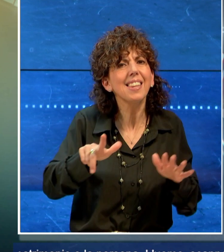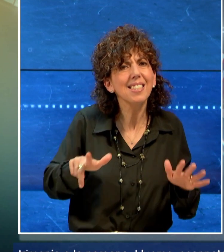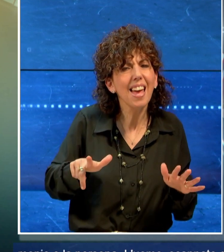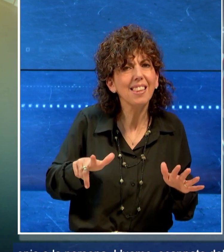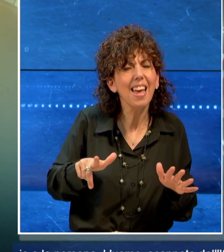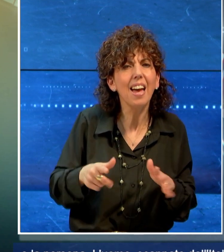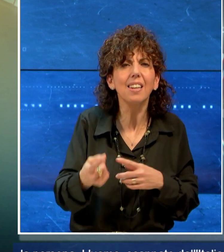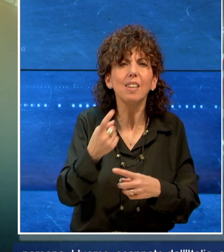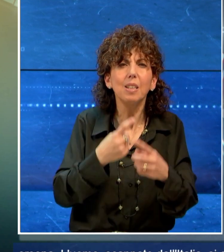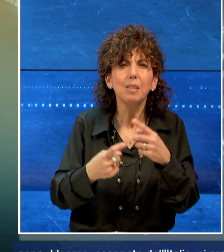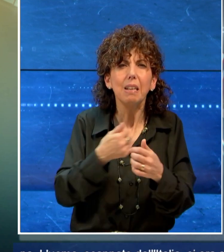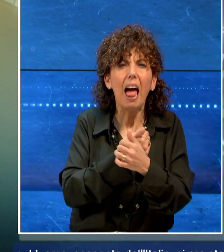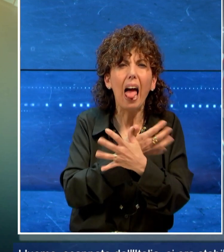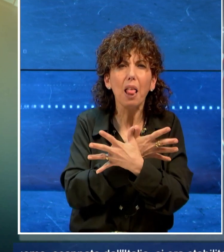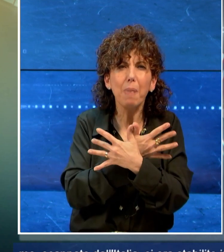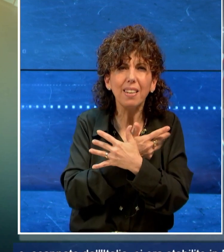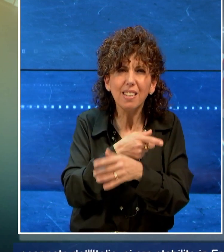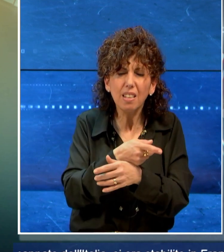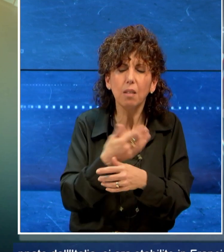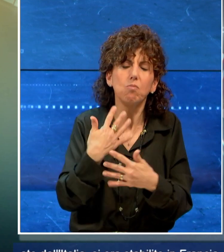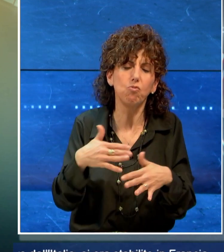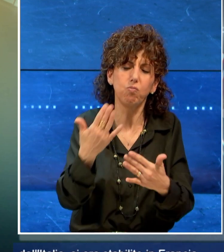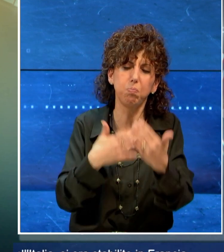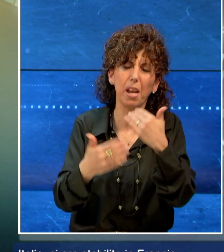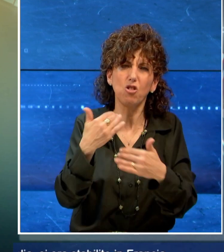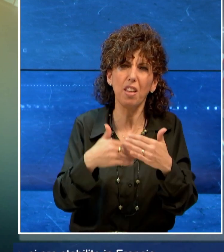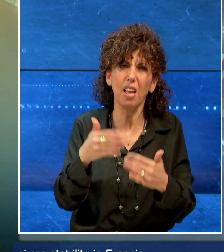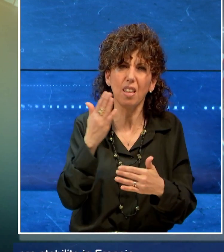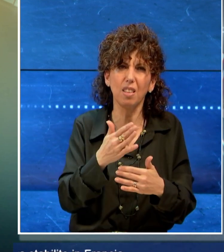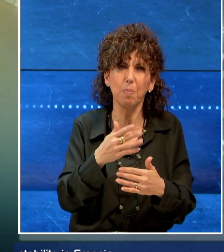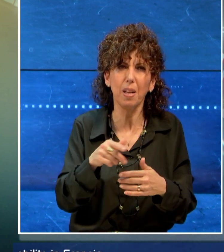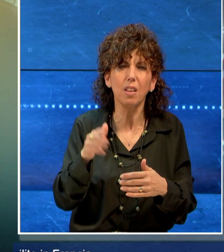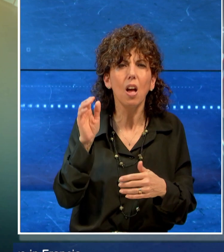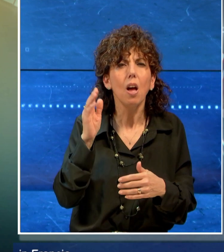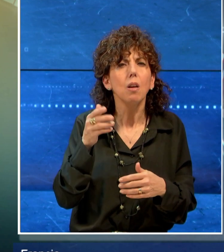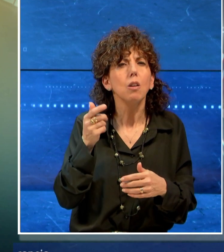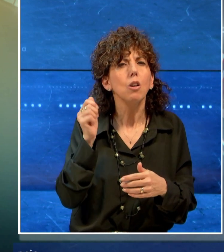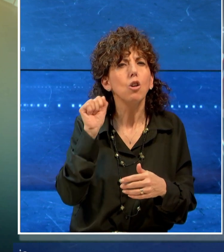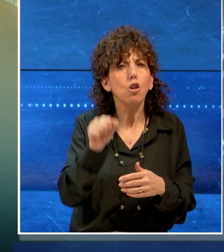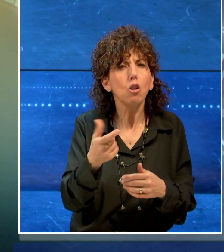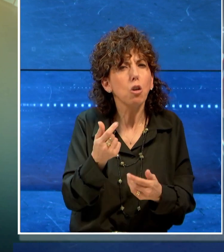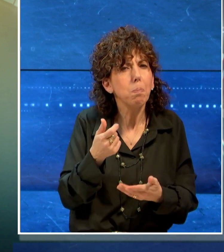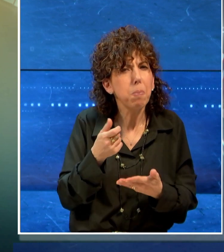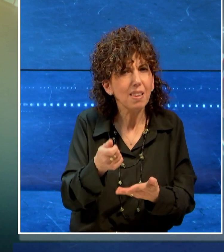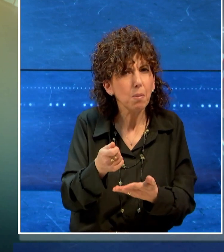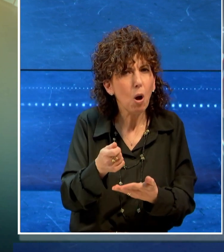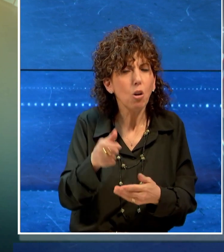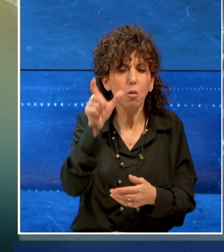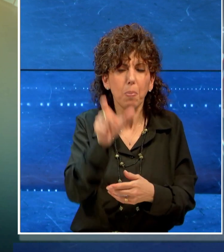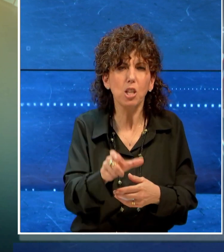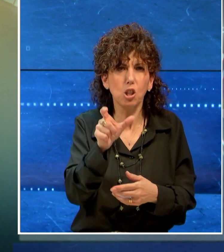nazionalità albanese che ha precedenti per reati contro il patrimonio e la persona